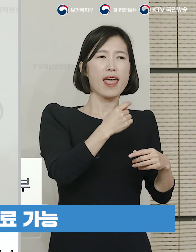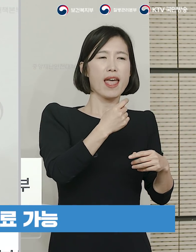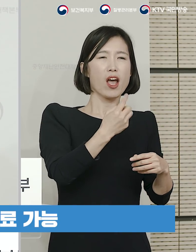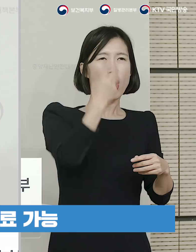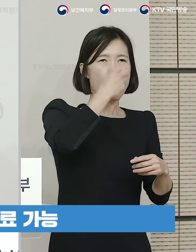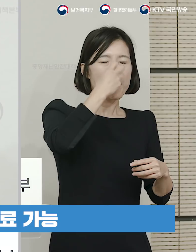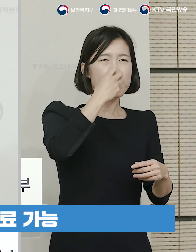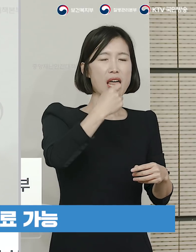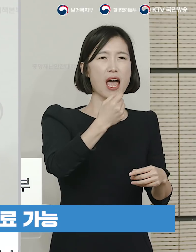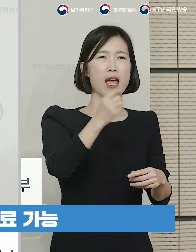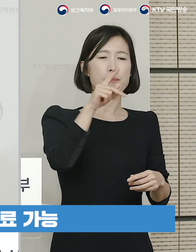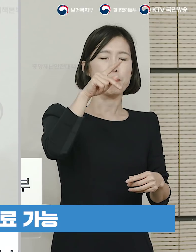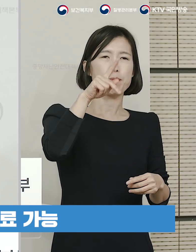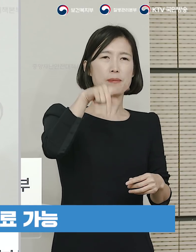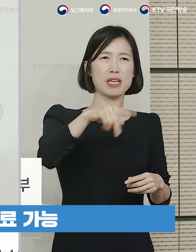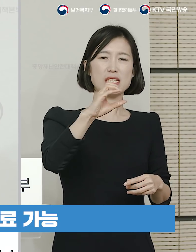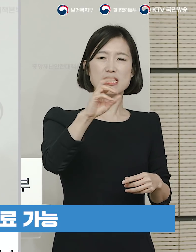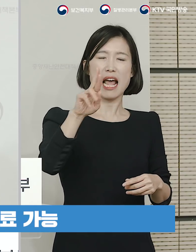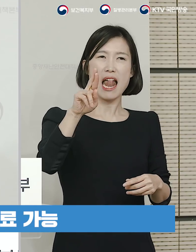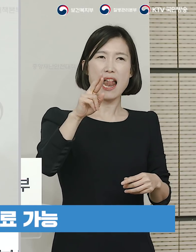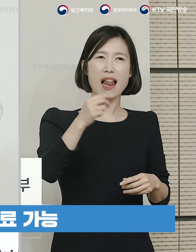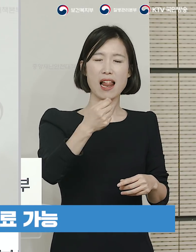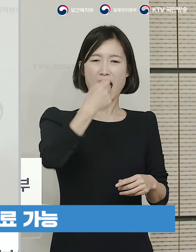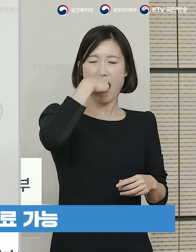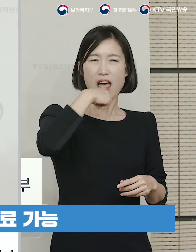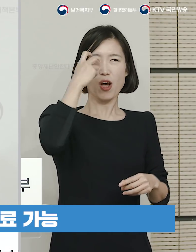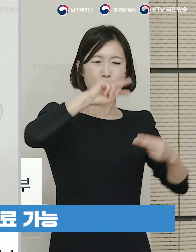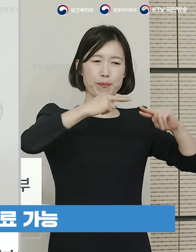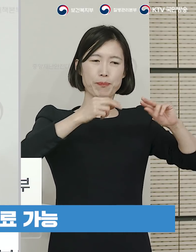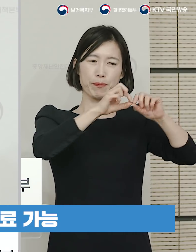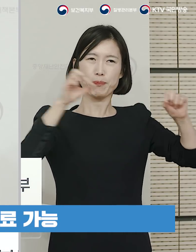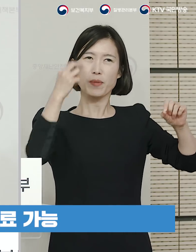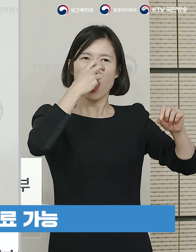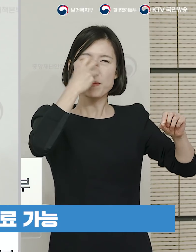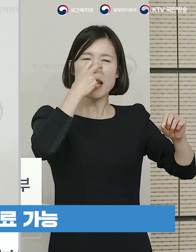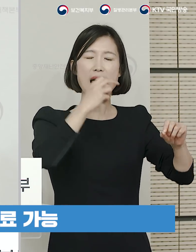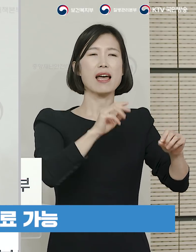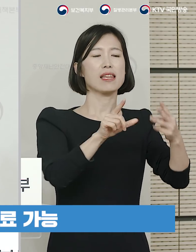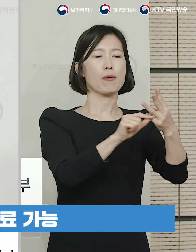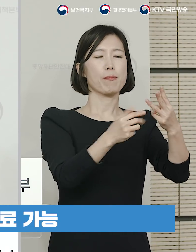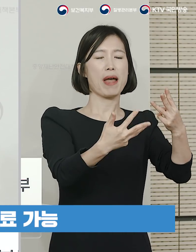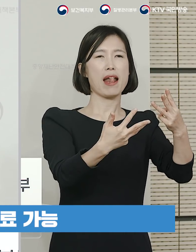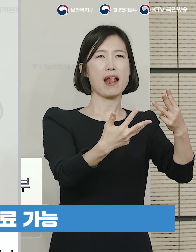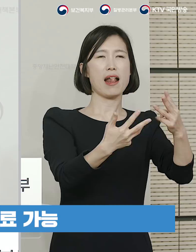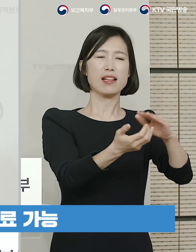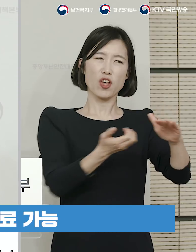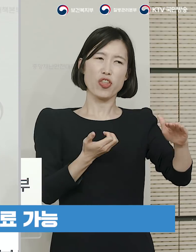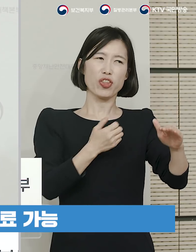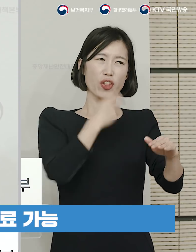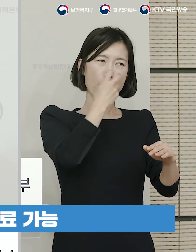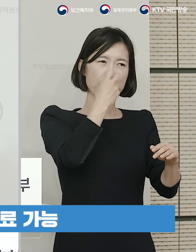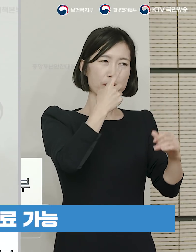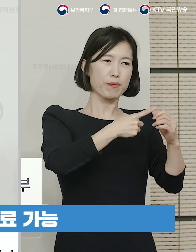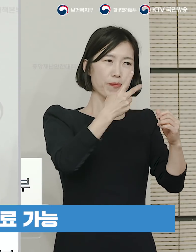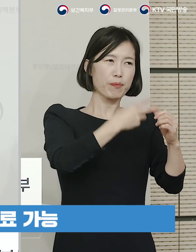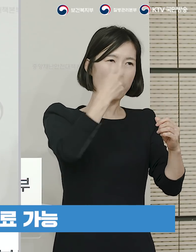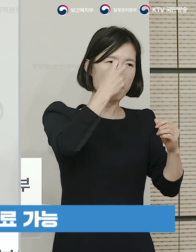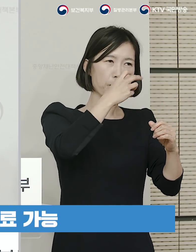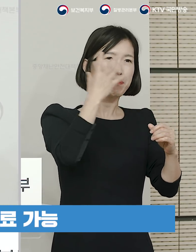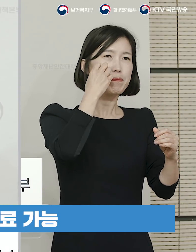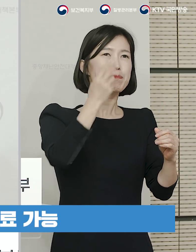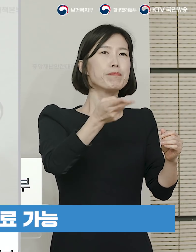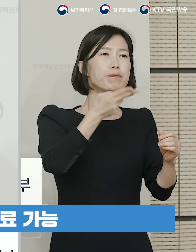되신 분들에 대한 PCR 검사를 완료할 수 있을 것으로 보고 있기 때문에 이로 인한 충돌의 가능성은